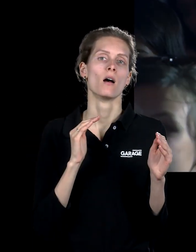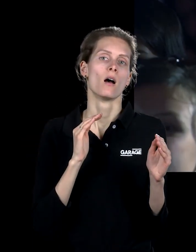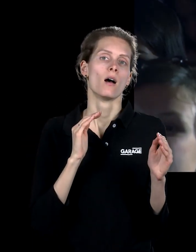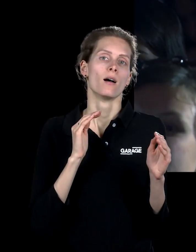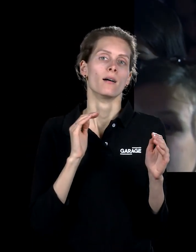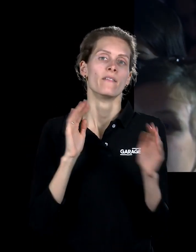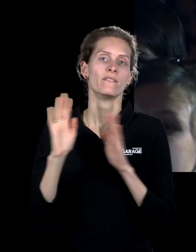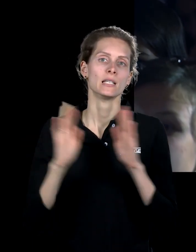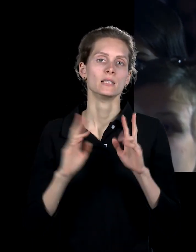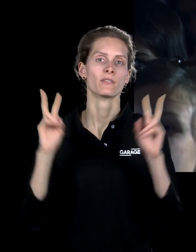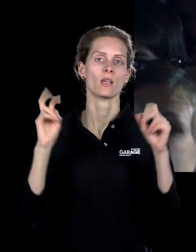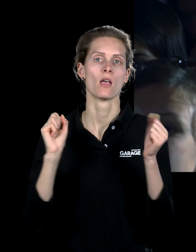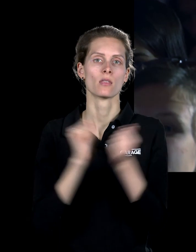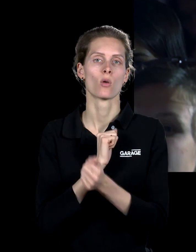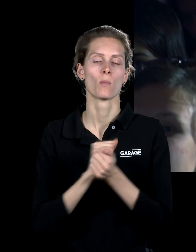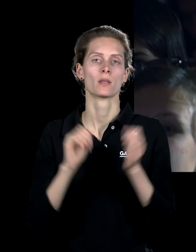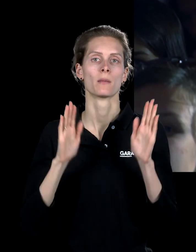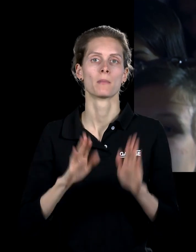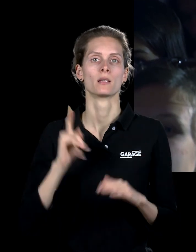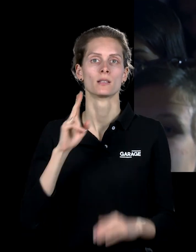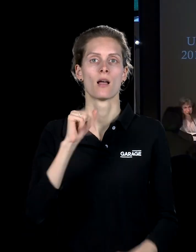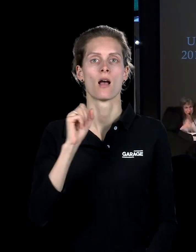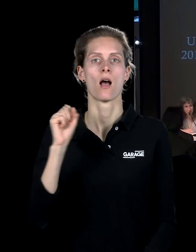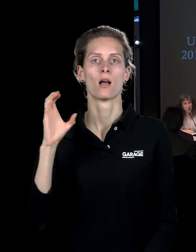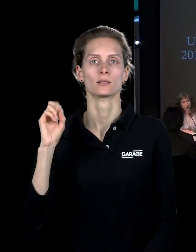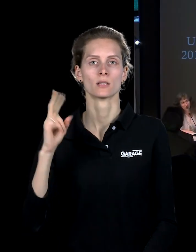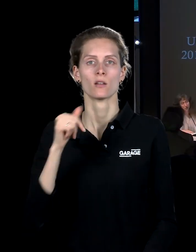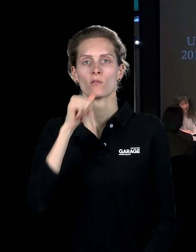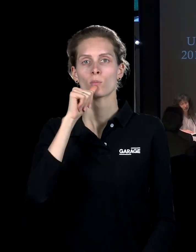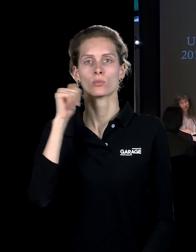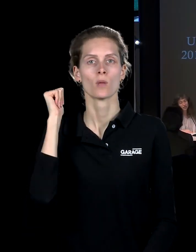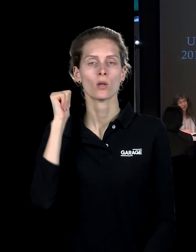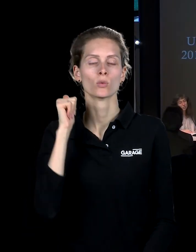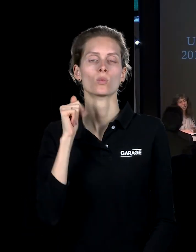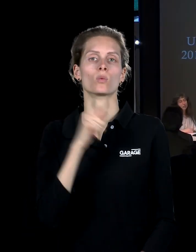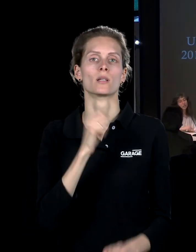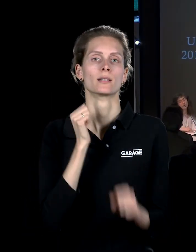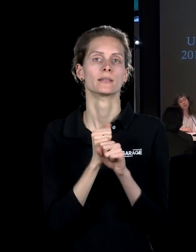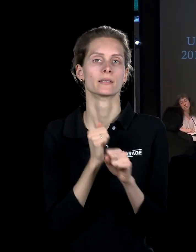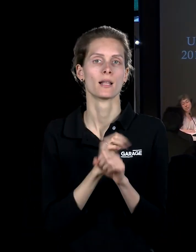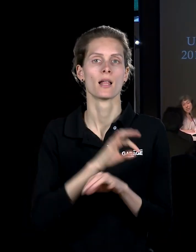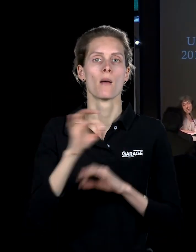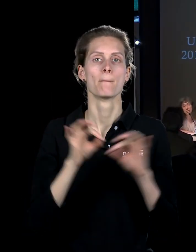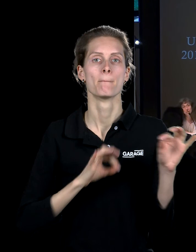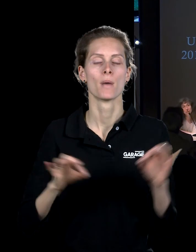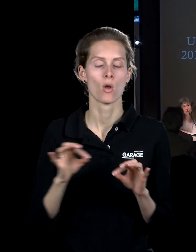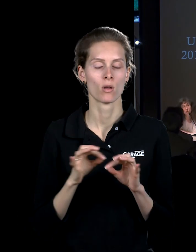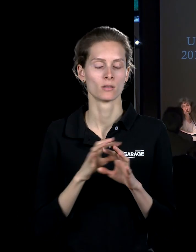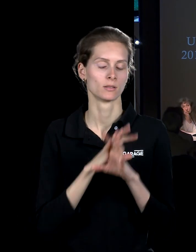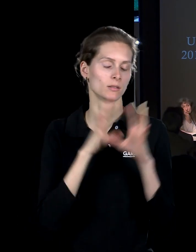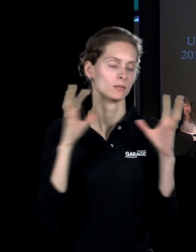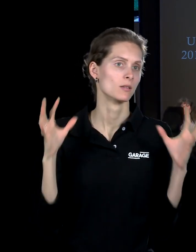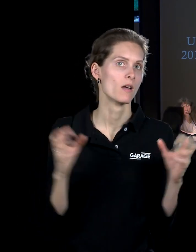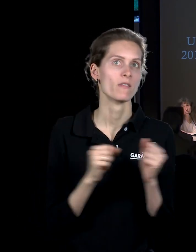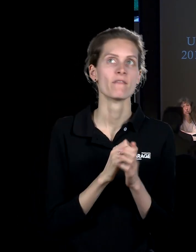выставка это в этом году, не в этом году, а в том году, когда он делал этот проект, захватил весь